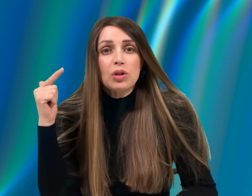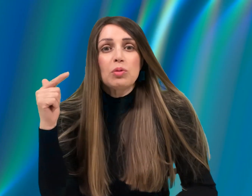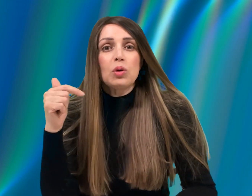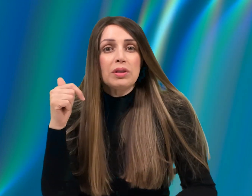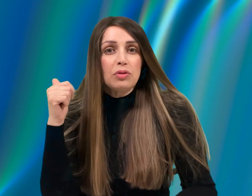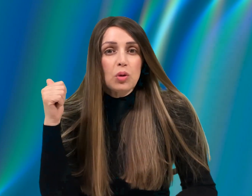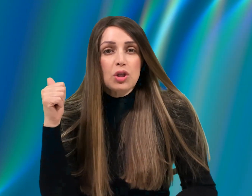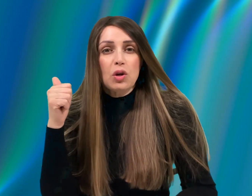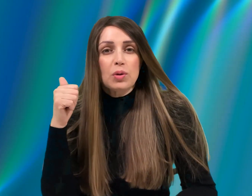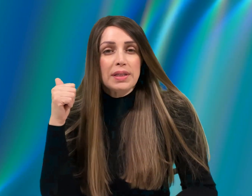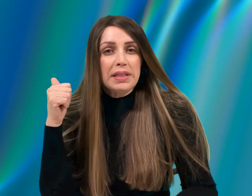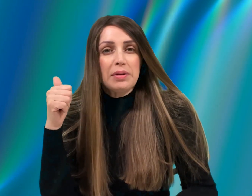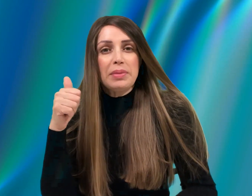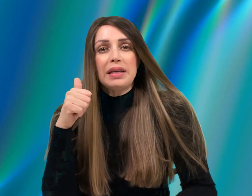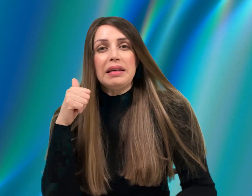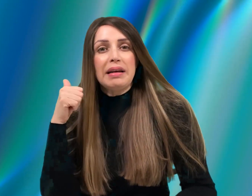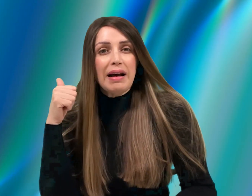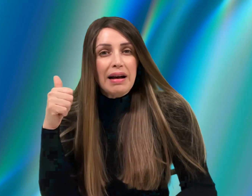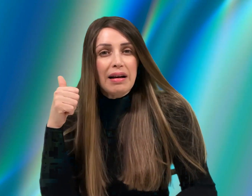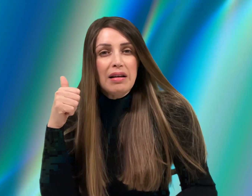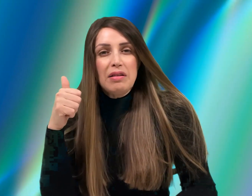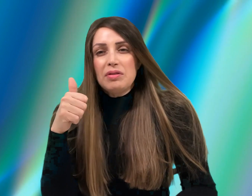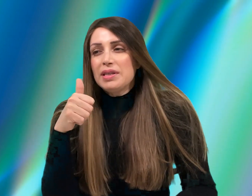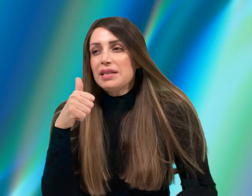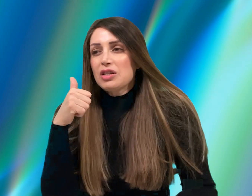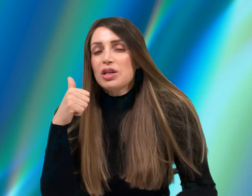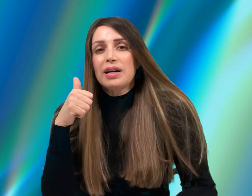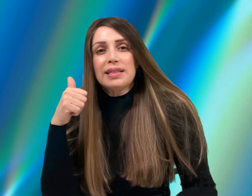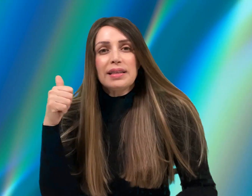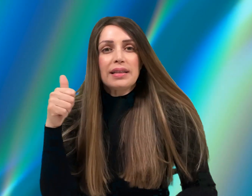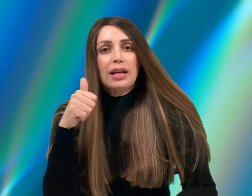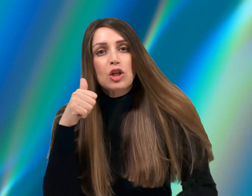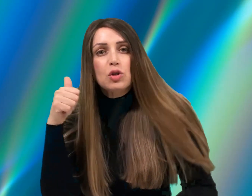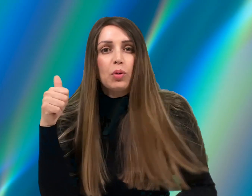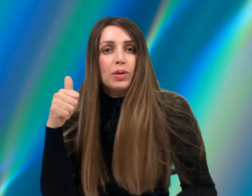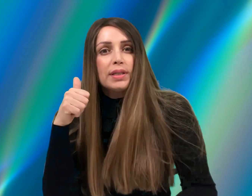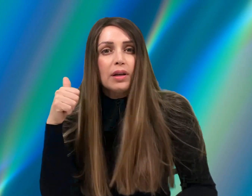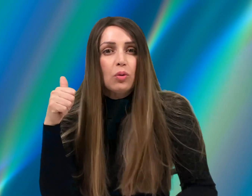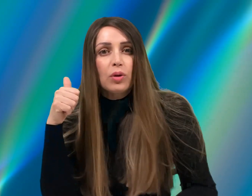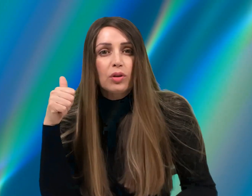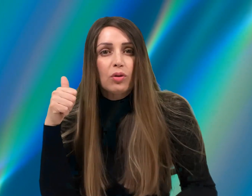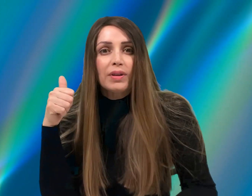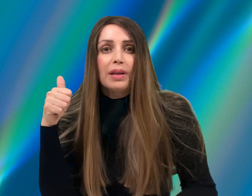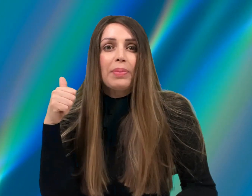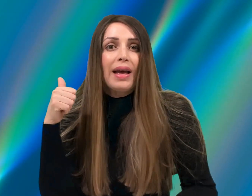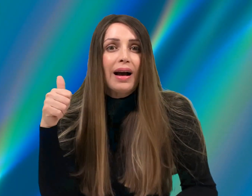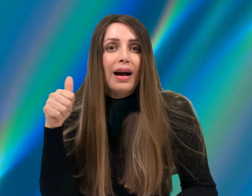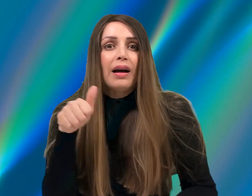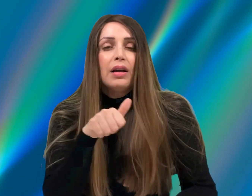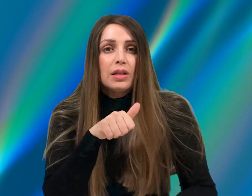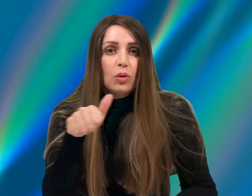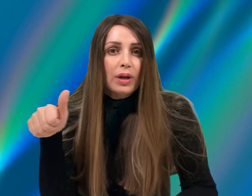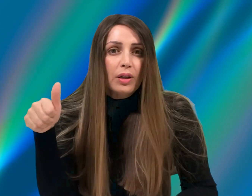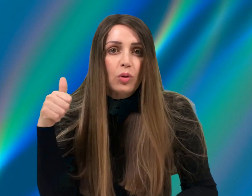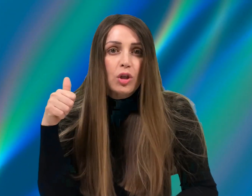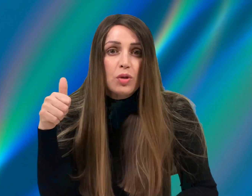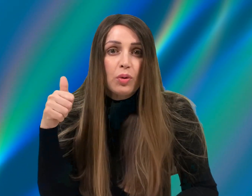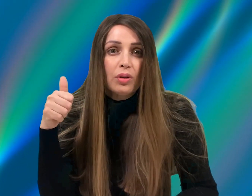קודם כל תבדוק שאתה לא עושה את זה מכנאה, ויש לך איזה חשבון סגור איתו, ואתה בהערה סוגר איתו חשבון.